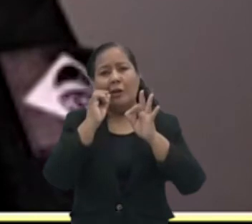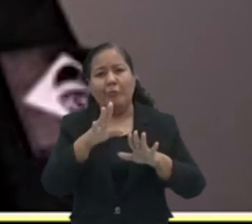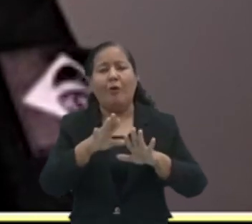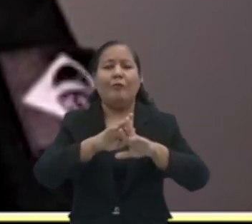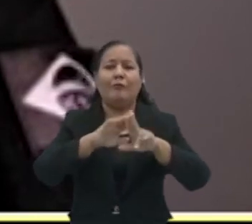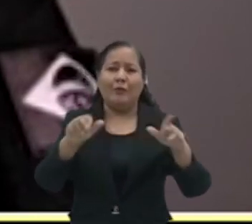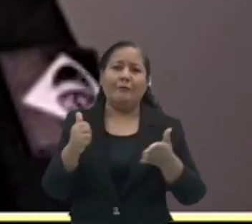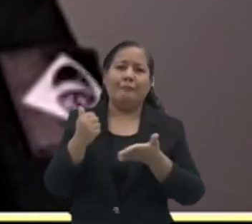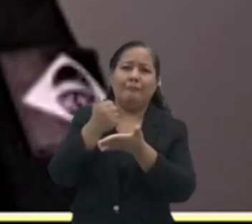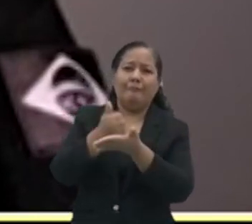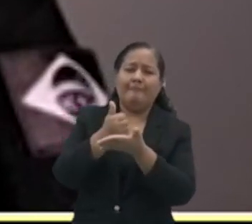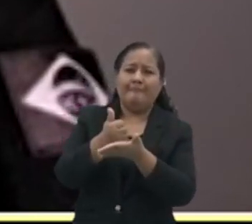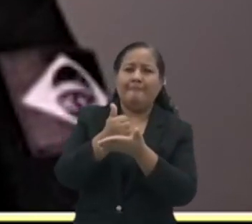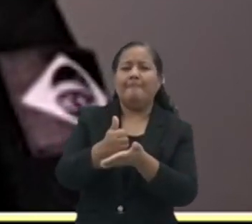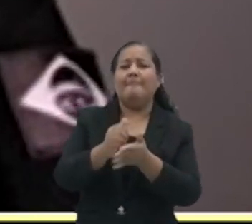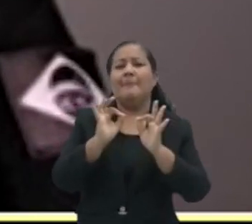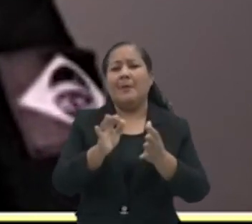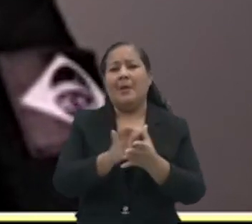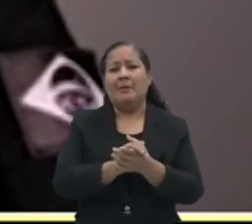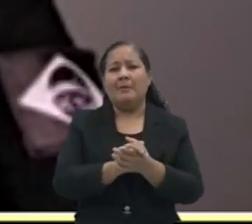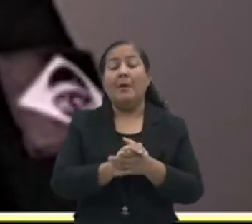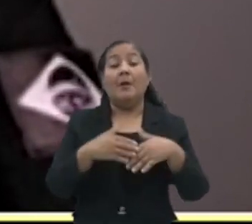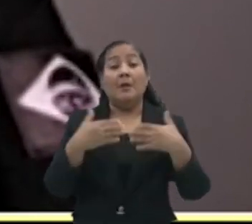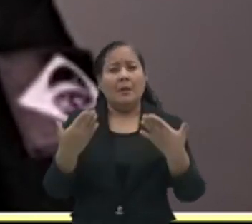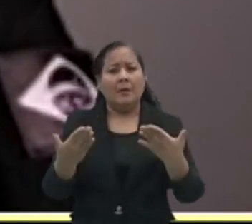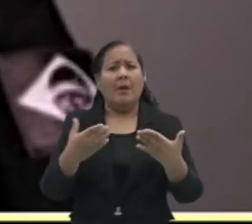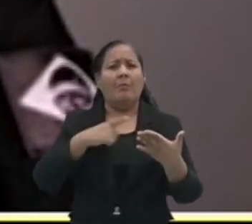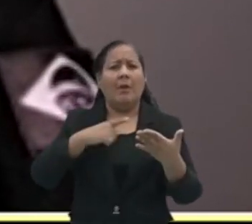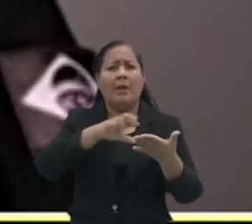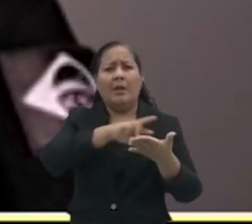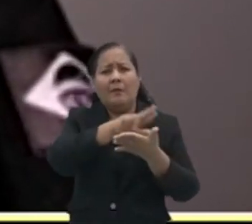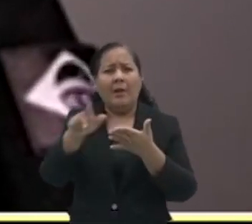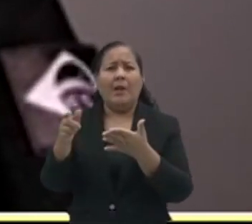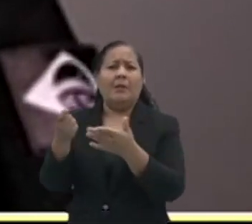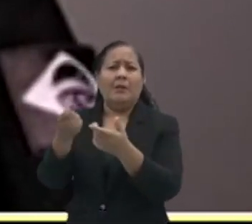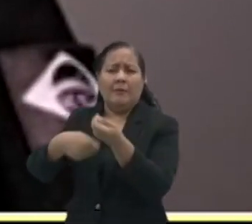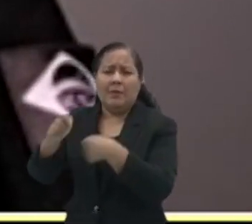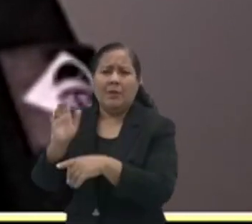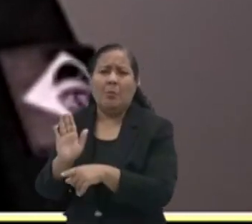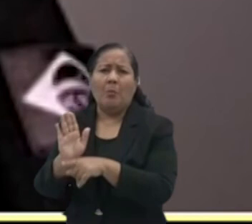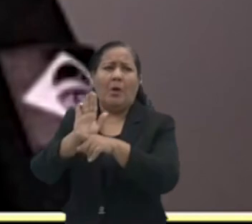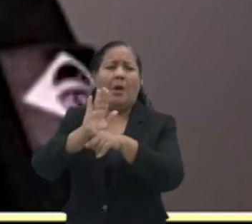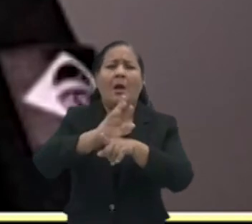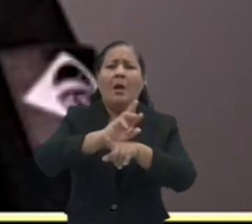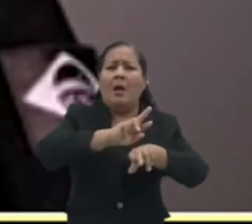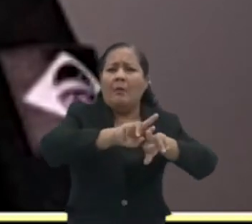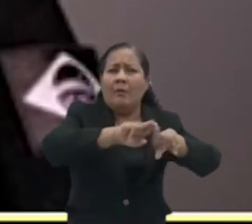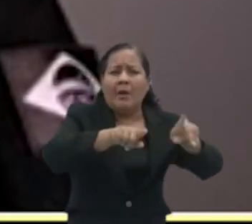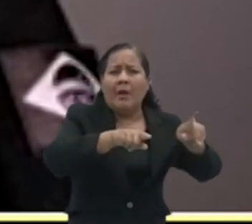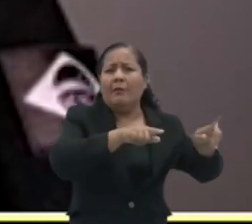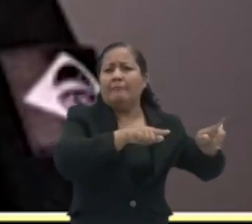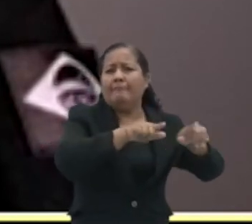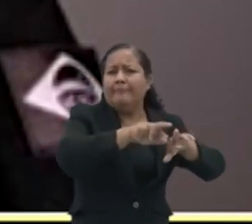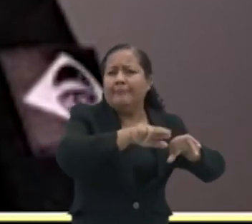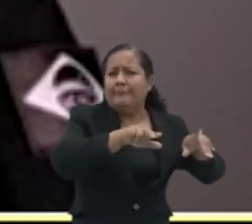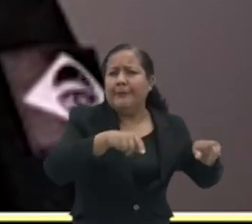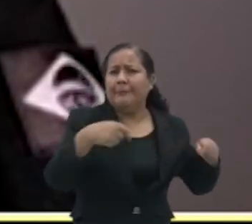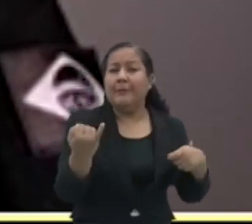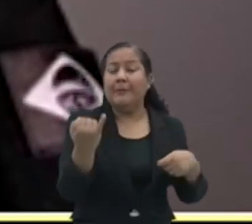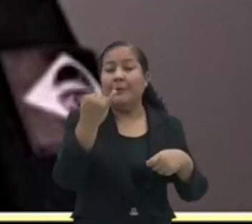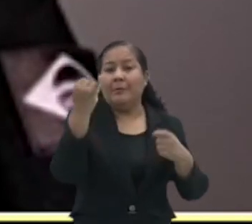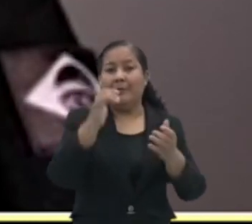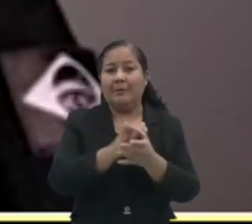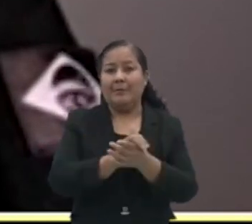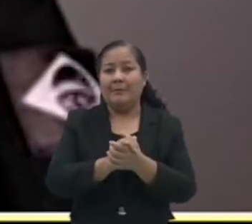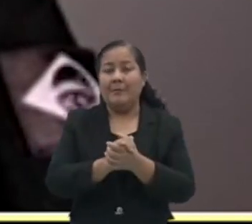recursos humanos, também com recursos financeiros. Uma medida inovadora seria também a criação de um